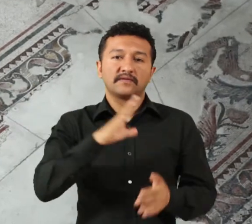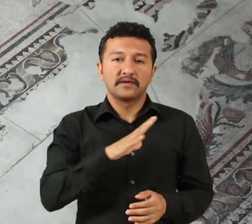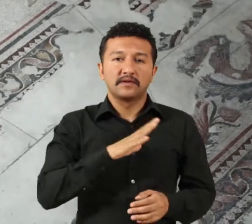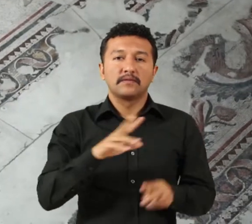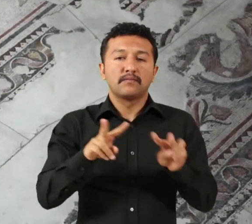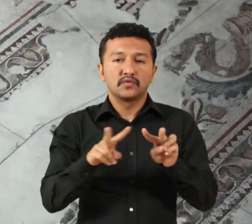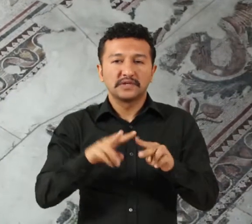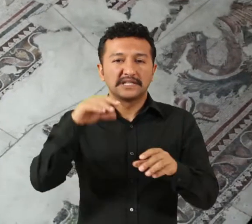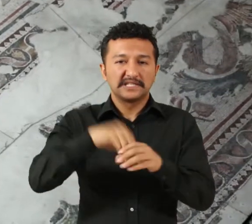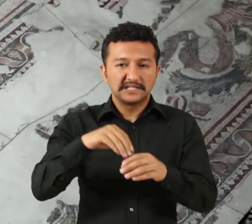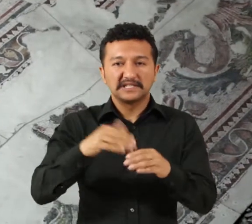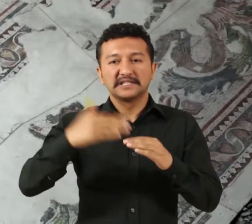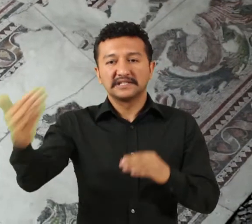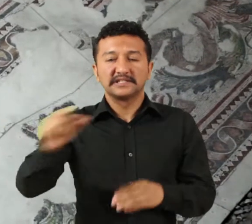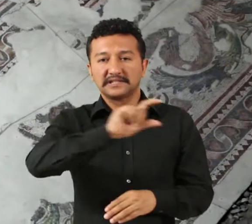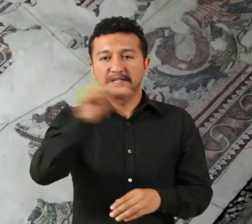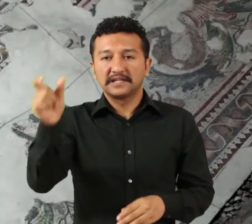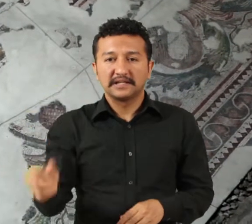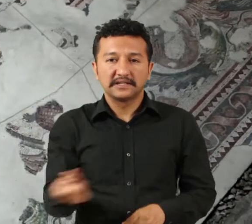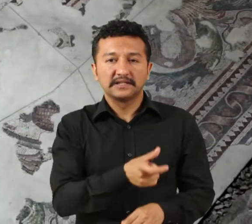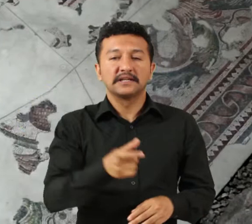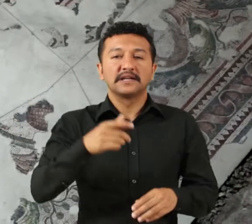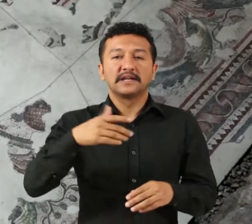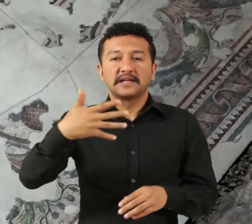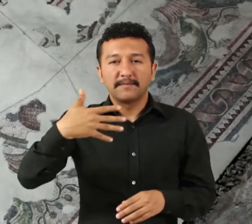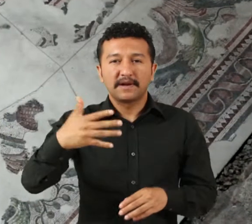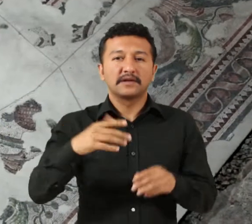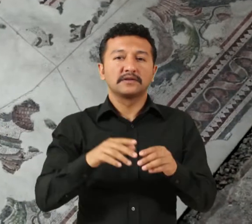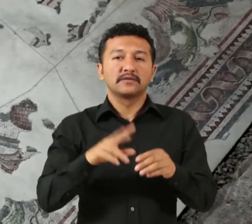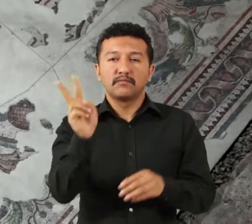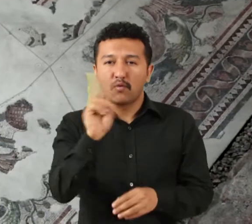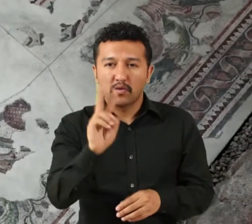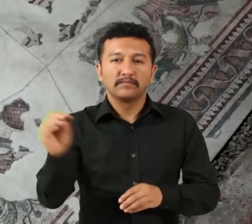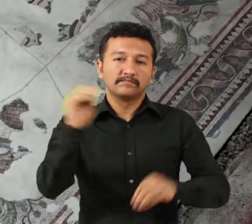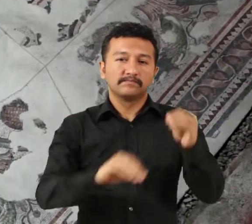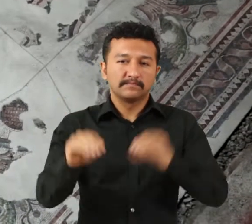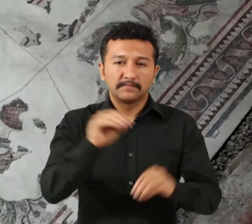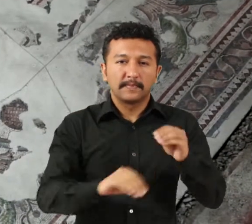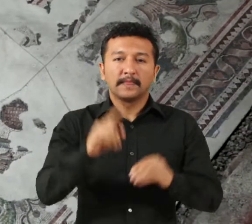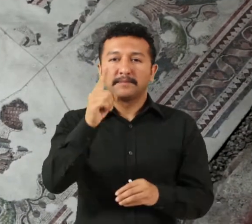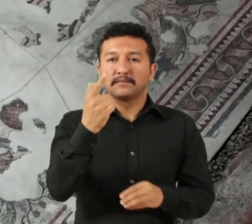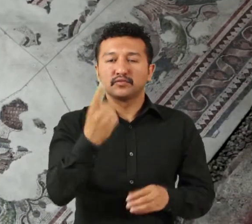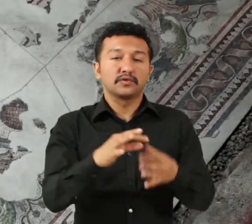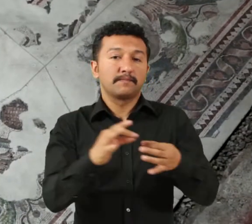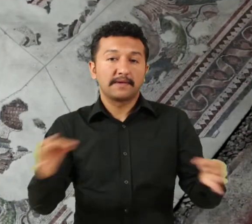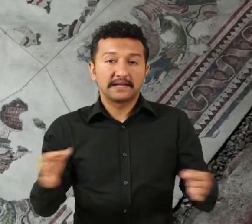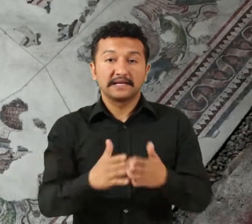iç ve dış kenarlarında kenger yaprağı sürgünü şeklinde süsleri barındıran 1,5 metre genişliğinde bir çerçeve